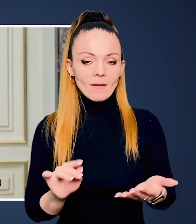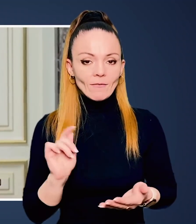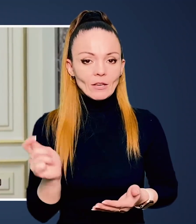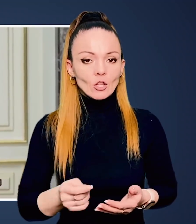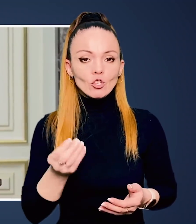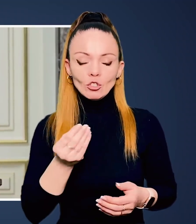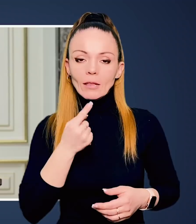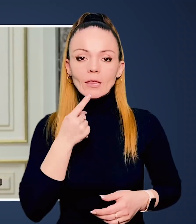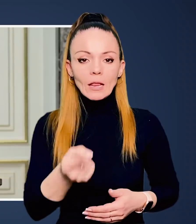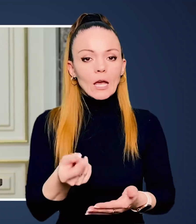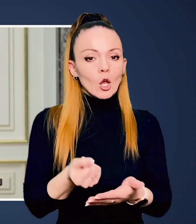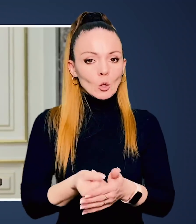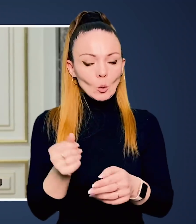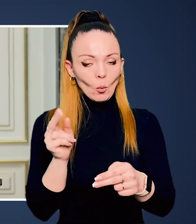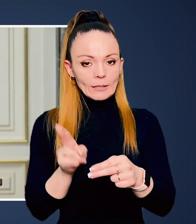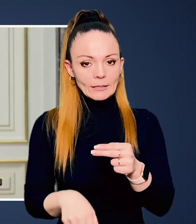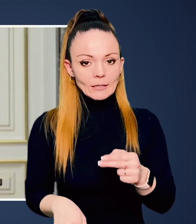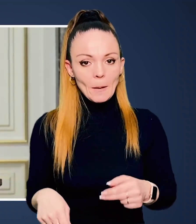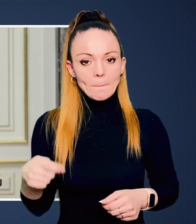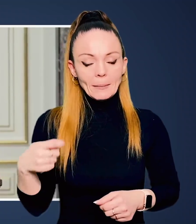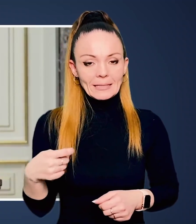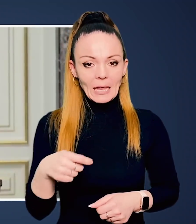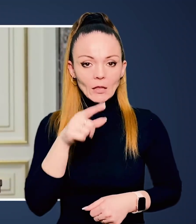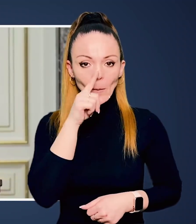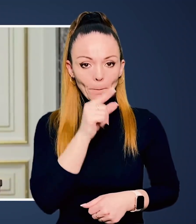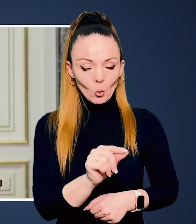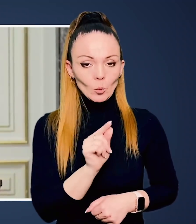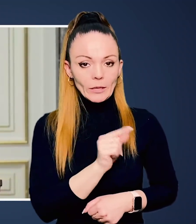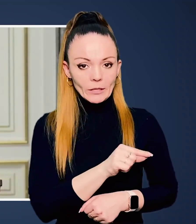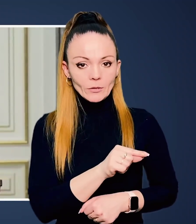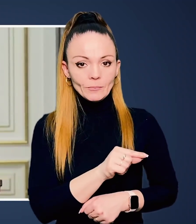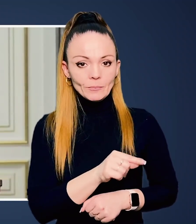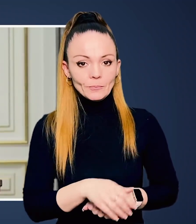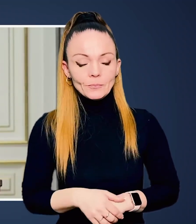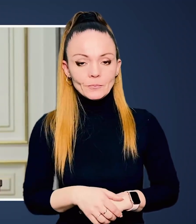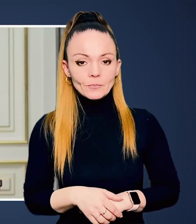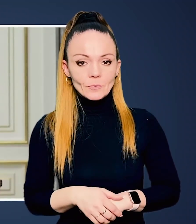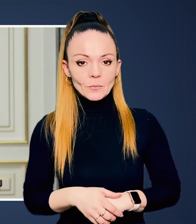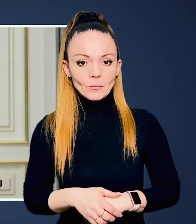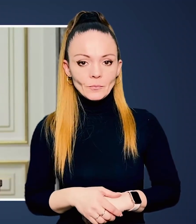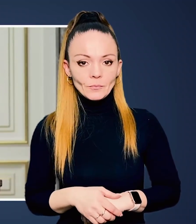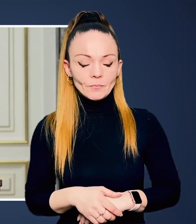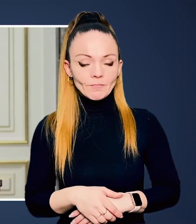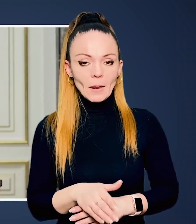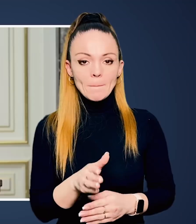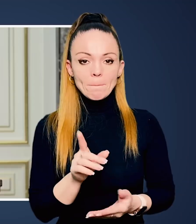Але війна триває ще далеко до кінця. Президент Путін